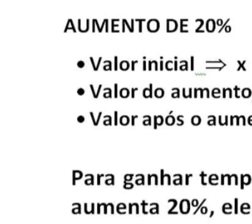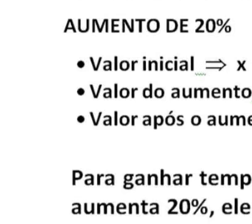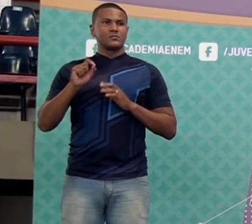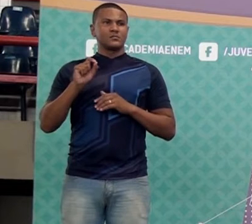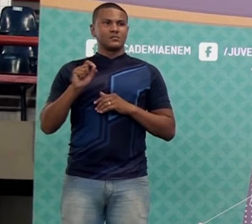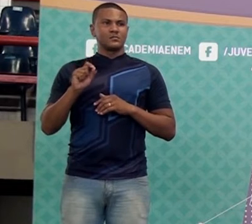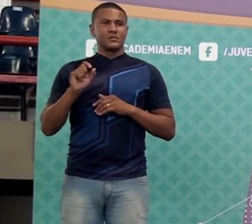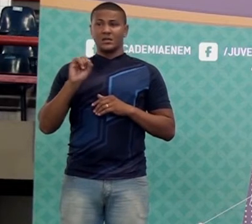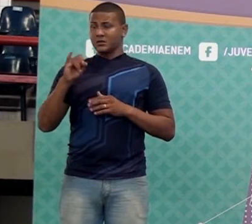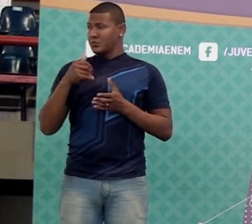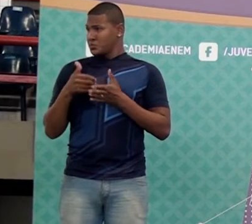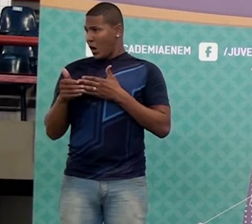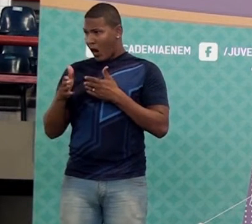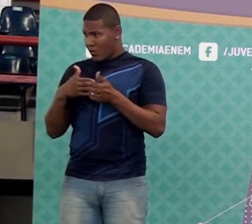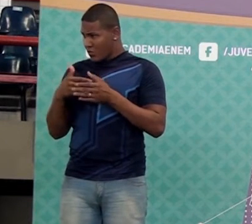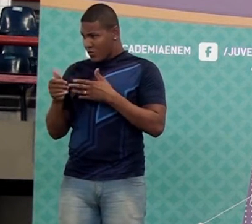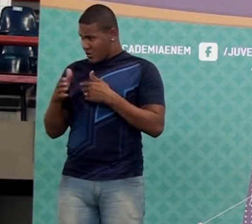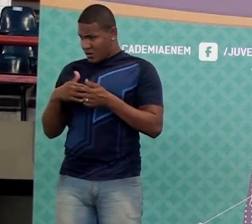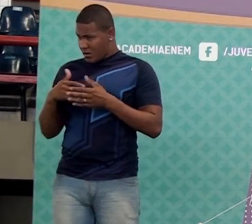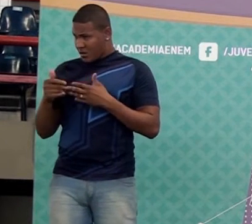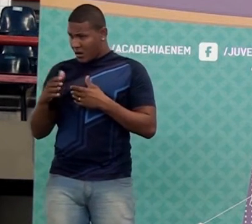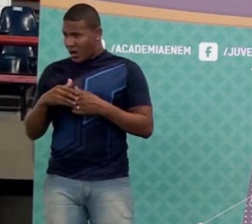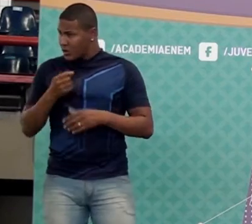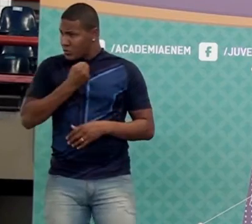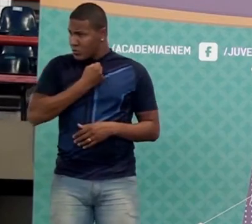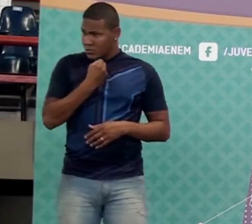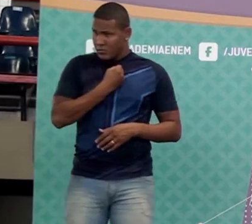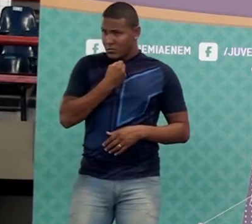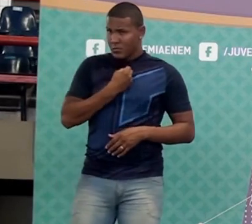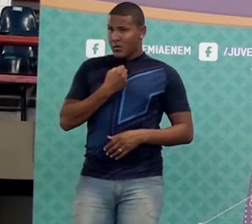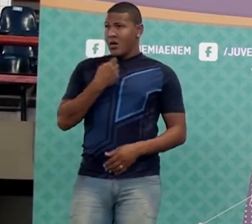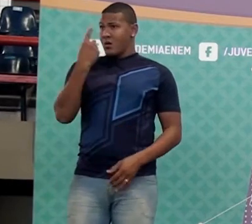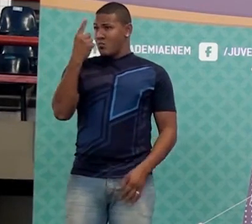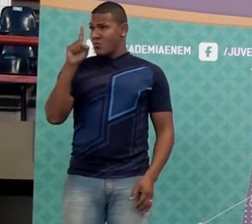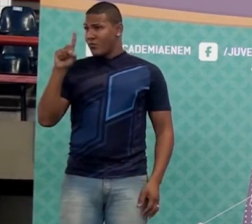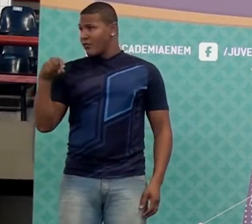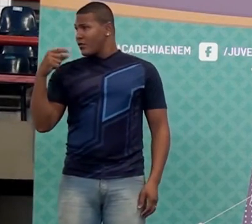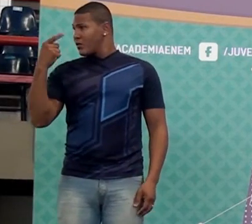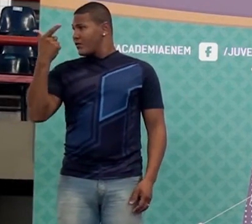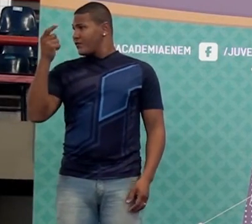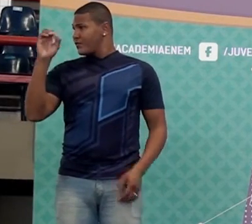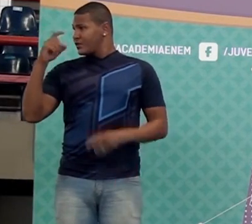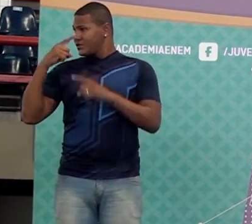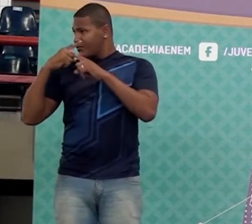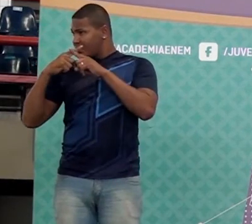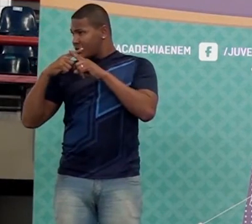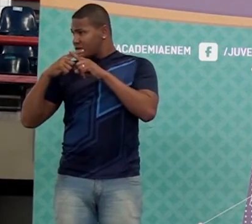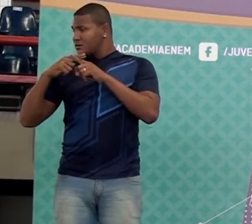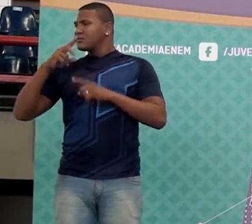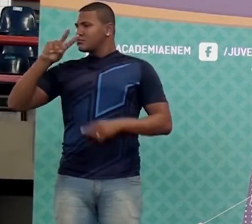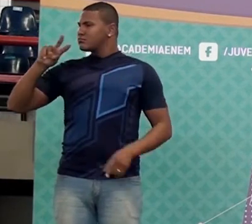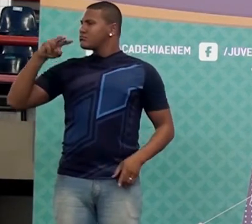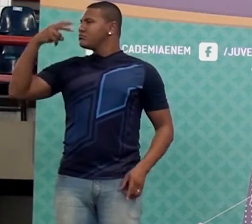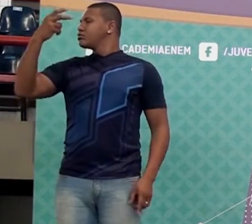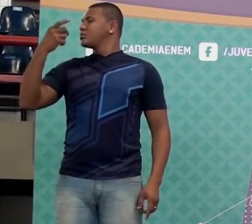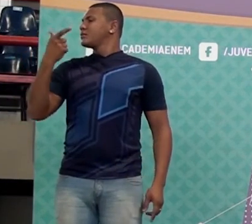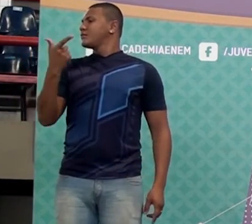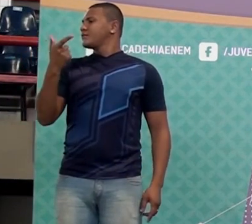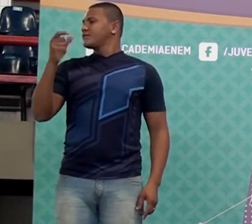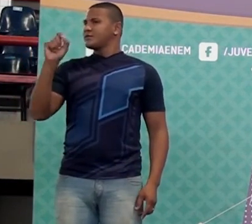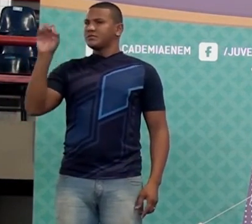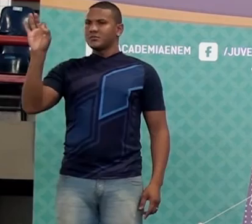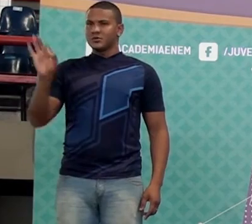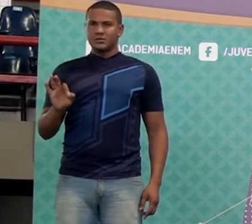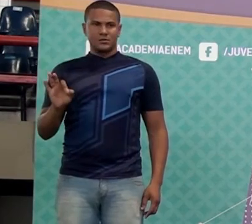coisa que eu multiplicar por um vírgula vinte, significa o quê? Que ela aumentou vinte por cento. Tá